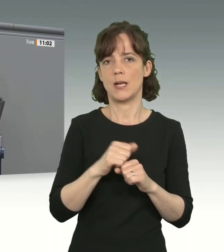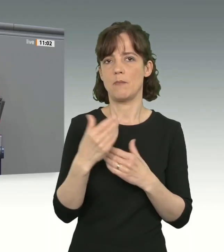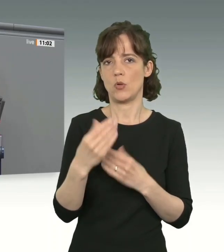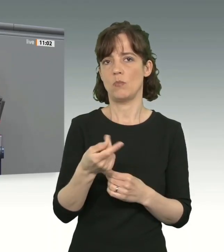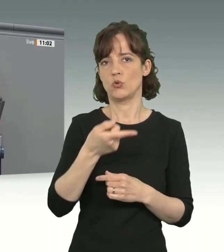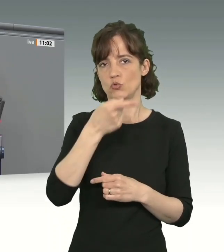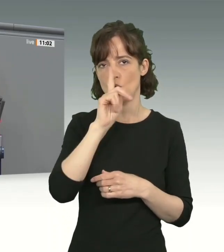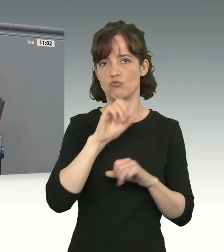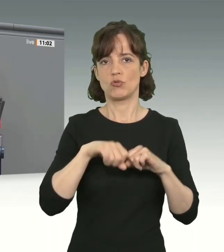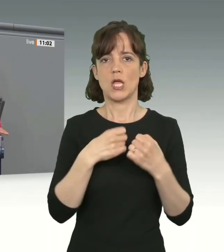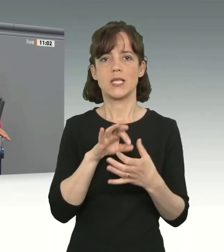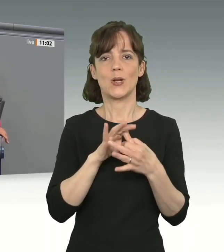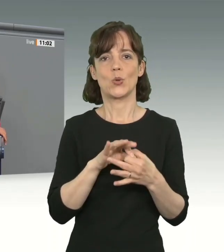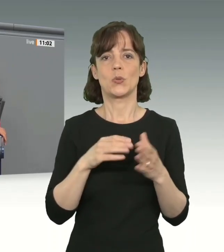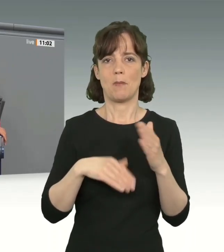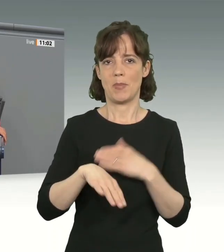schneller.